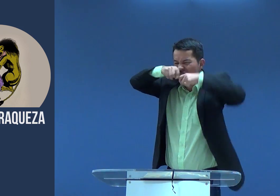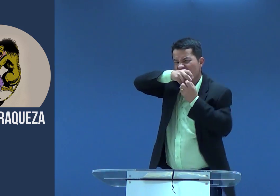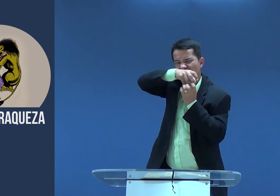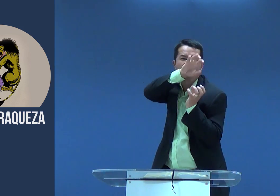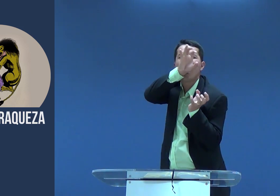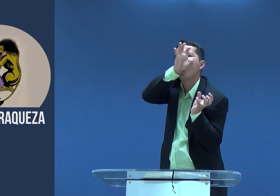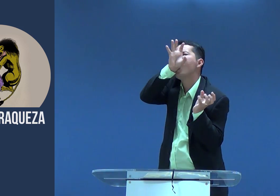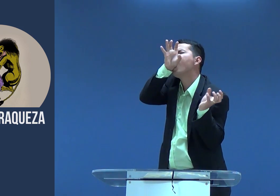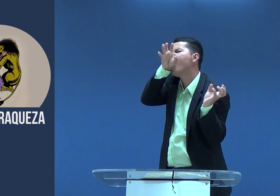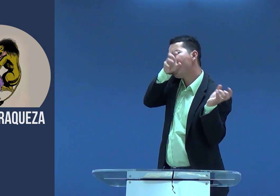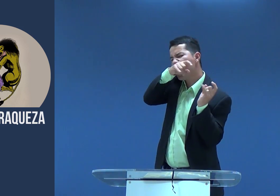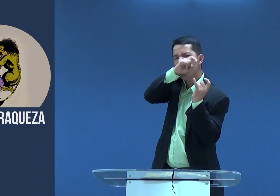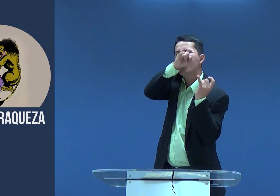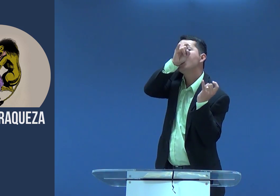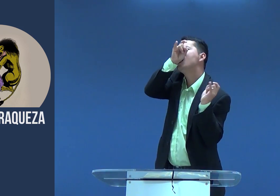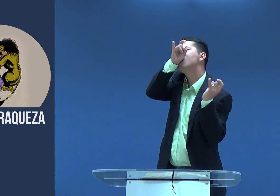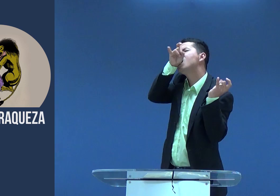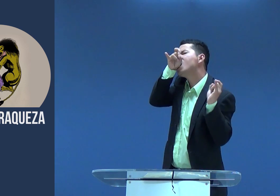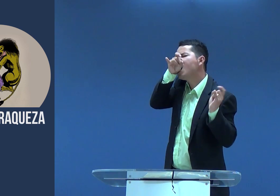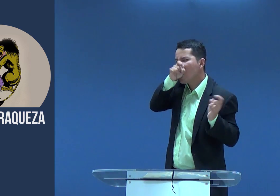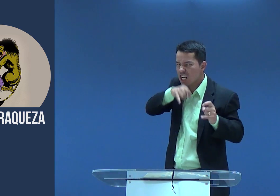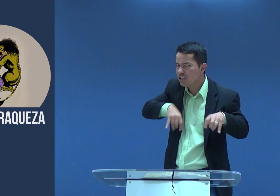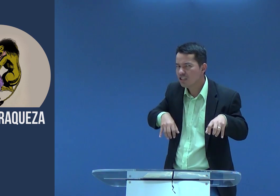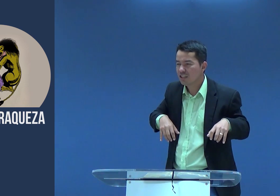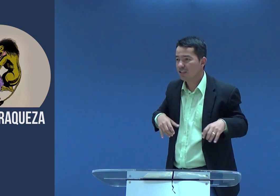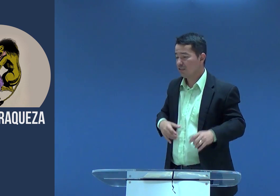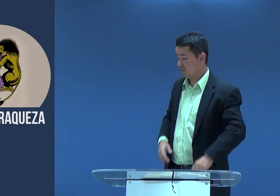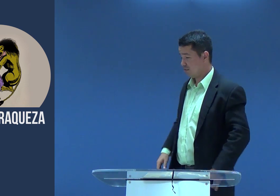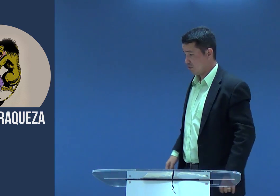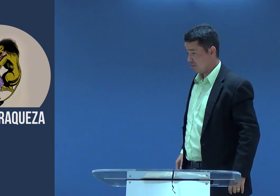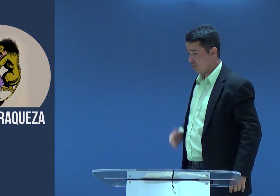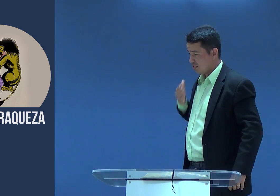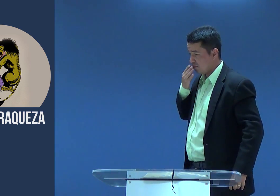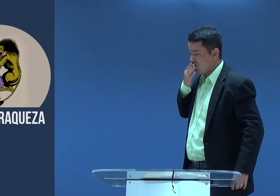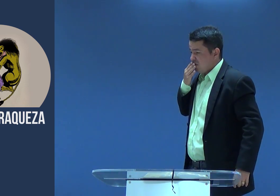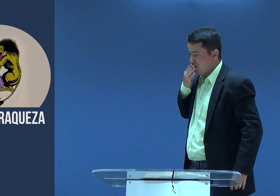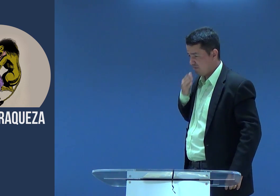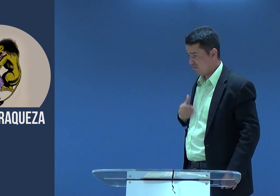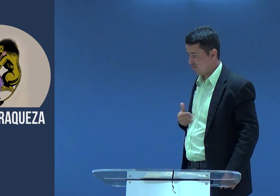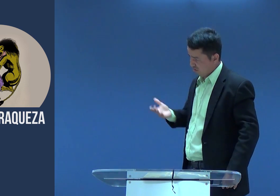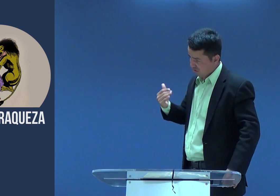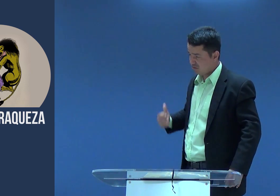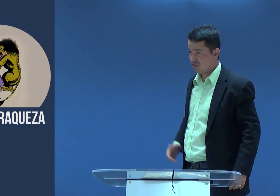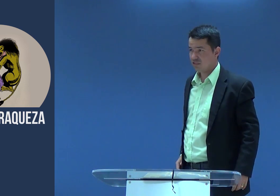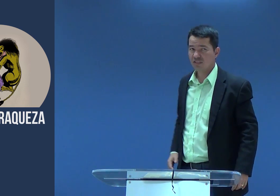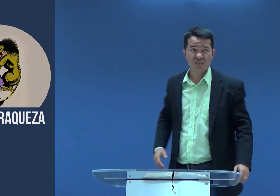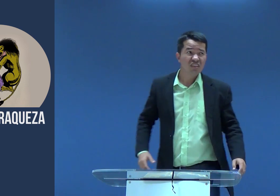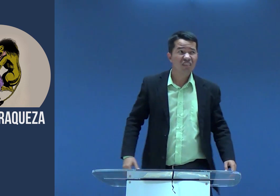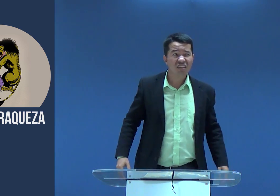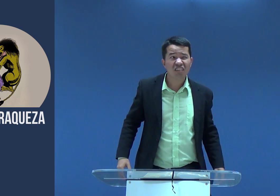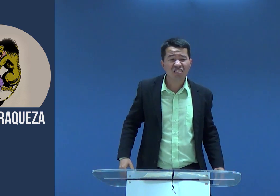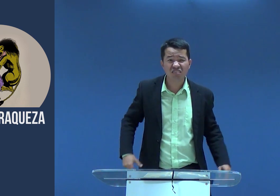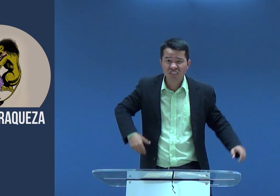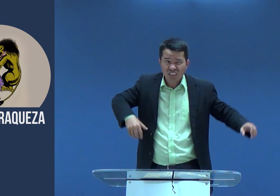mostrando seus dentes, aquela bocada, a gigante. Aí você olha, dá uma risadinha, olha isso.